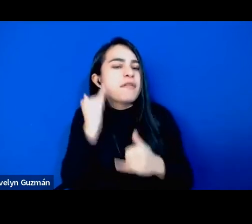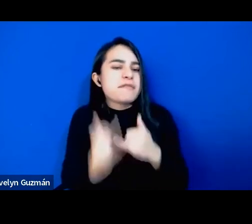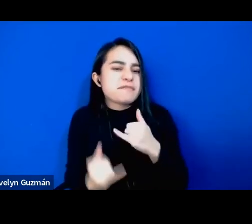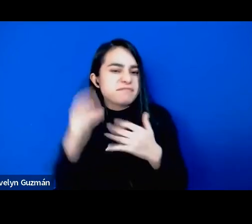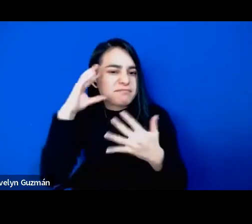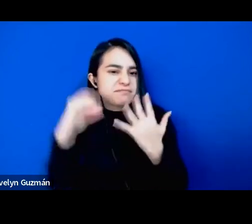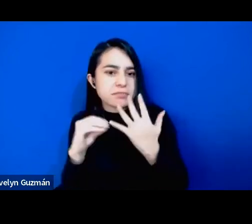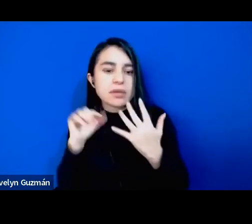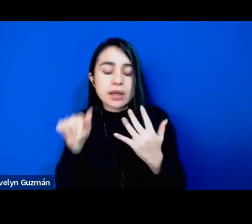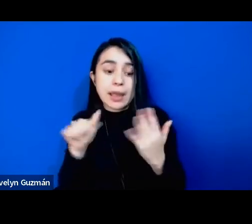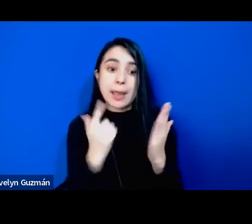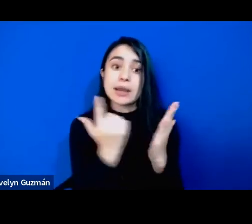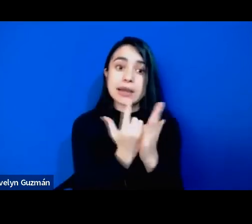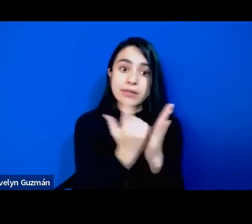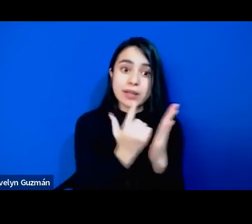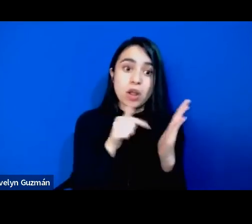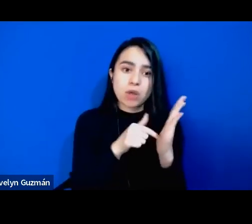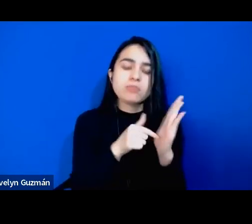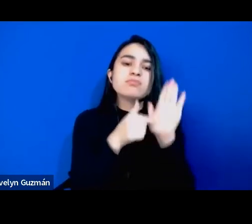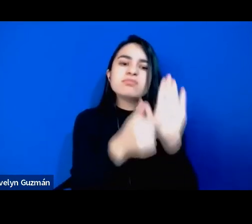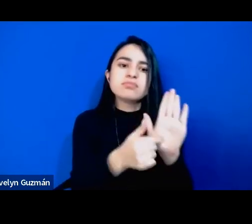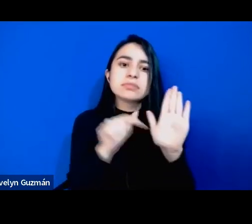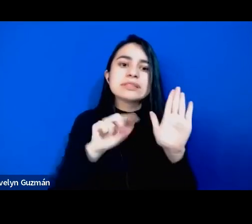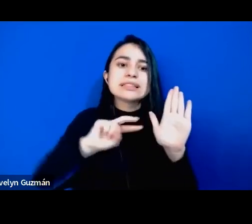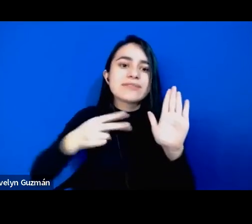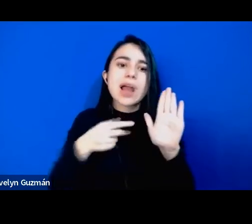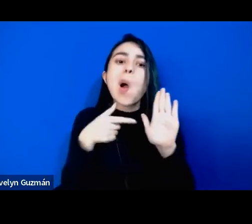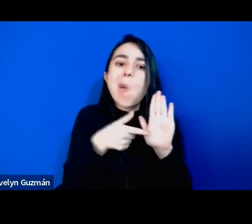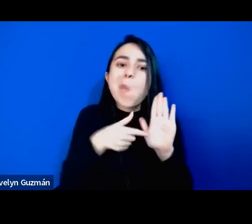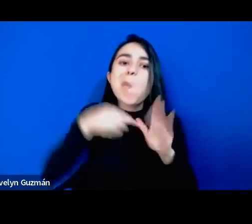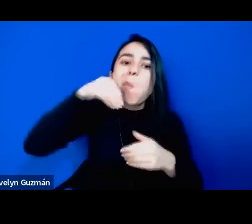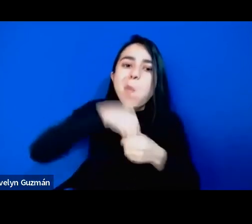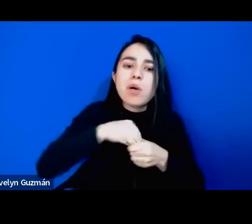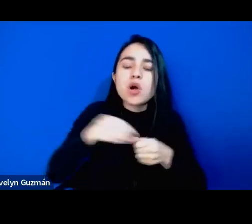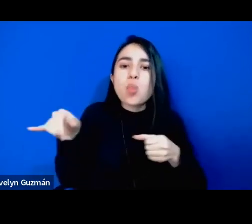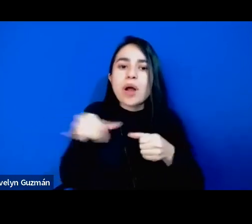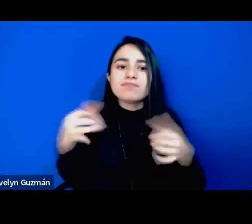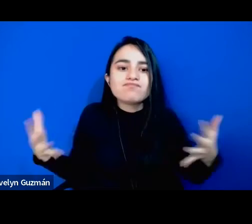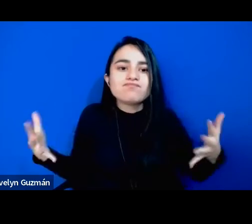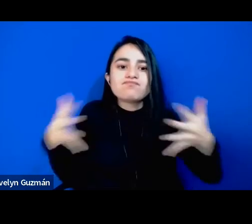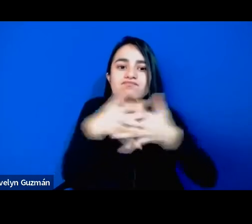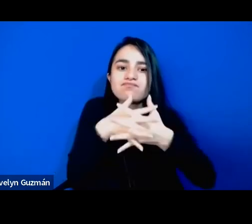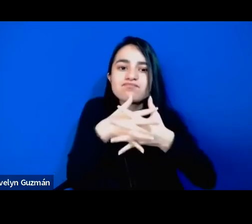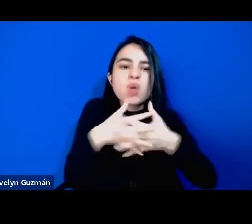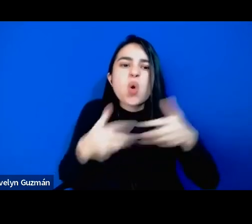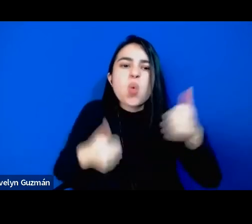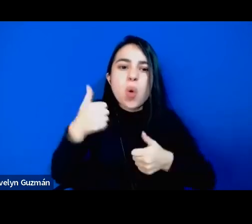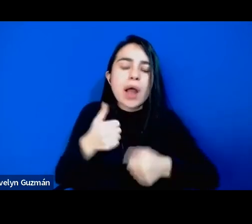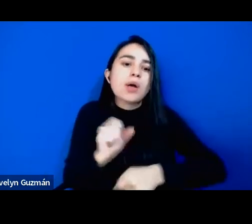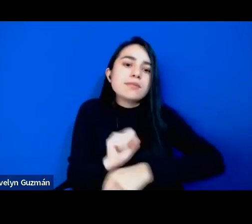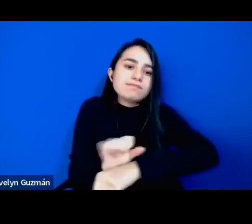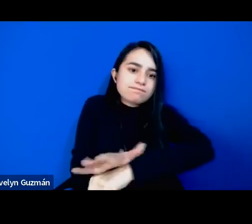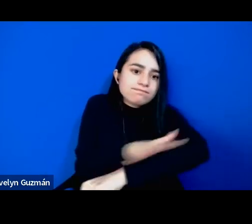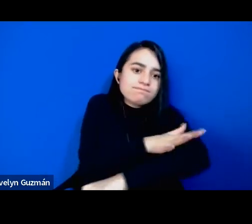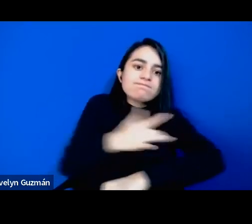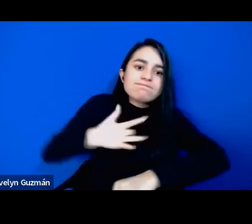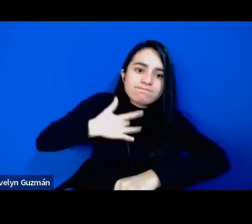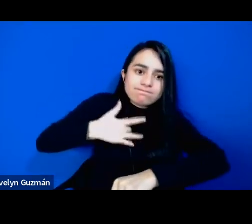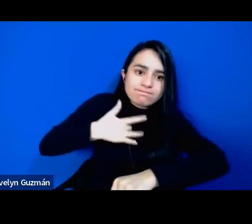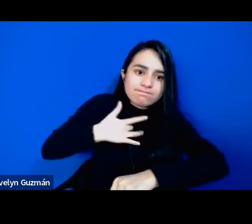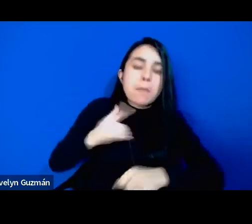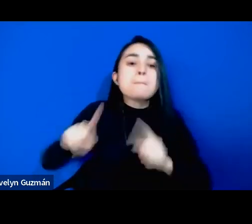este trabajo marca una combinación, como dice, de sensibilidad, de rigor